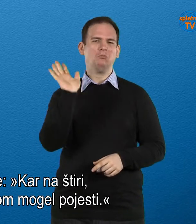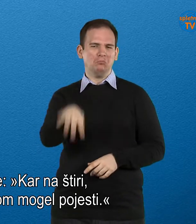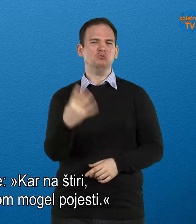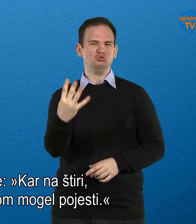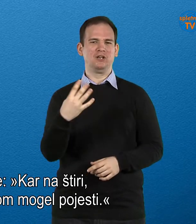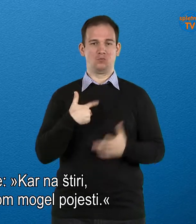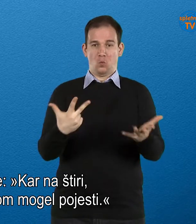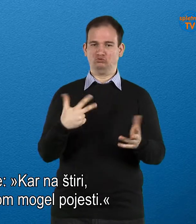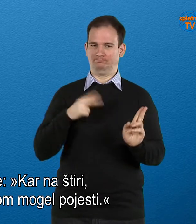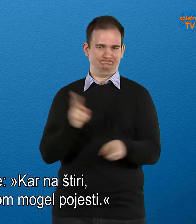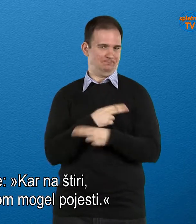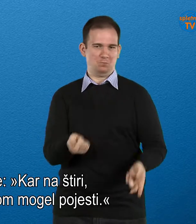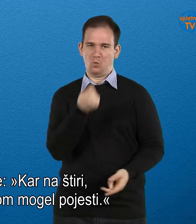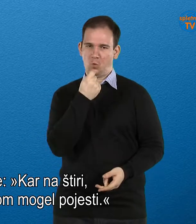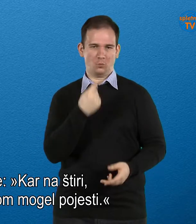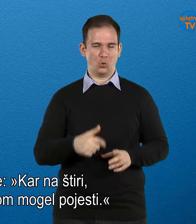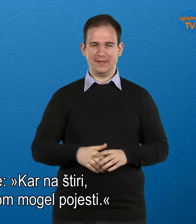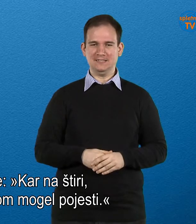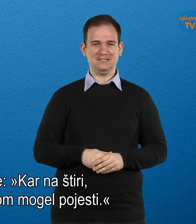kar na štiri, osem jih ne bo mogel pojesti.